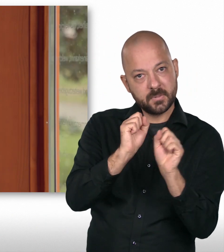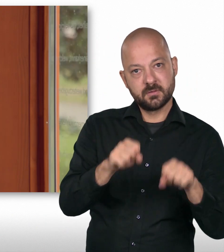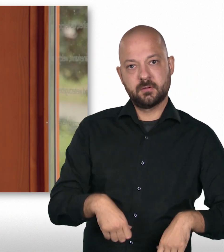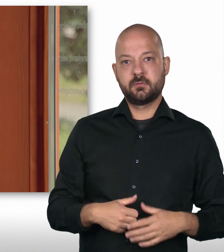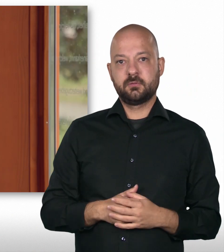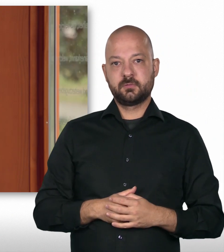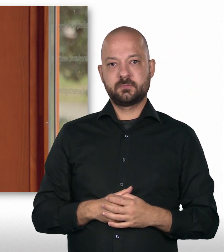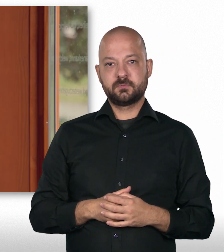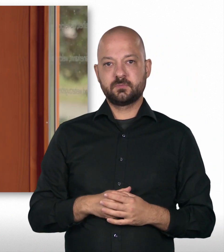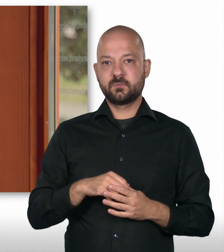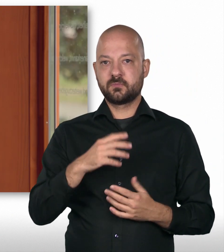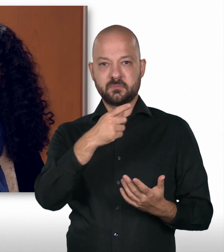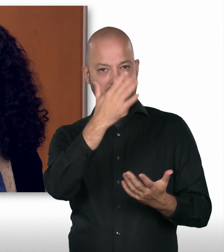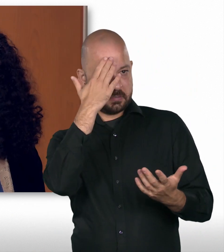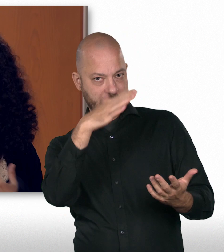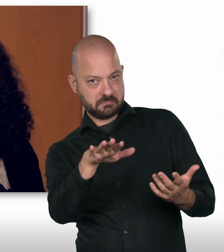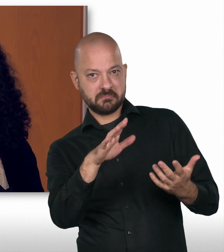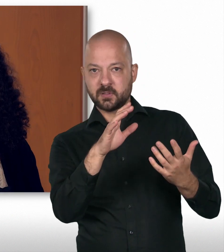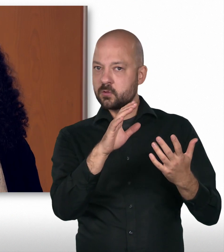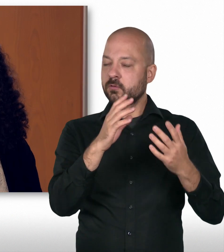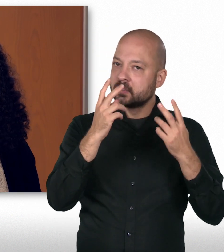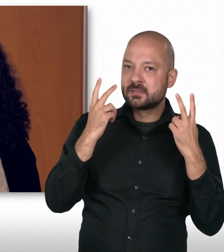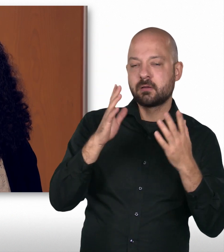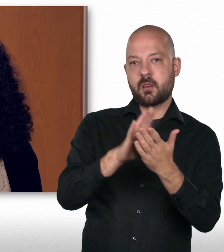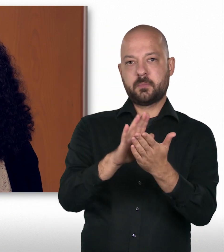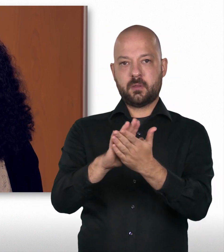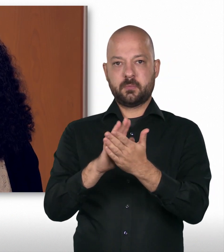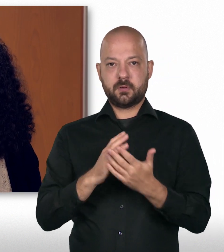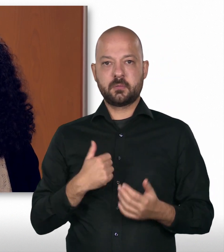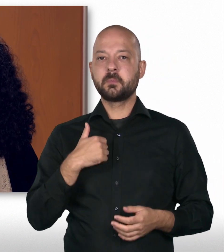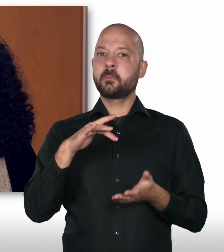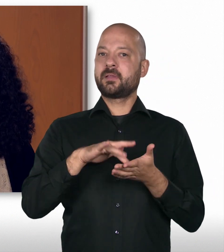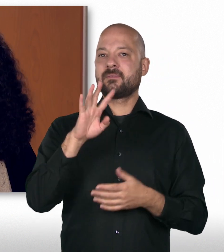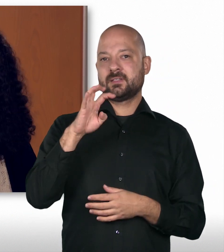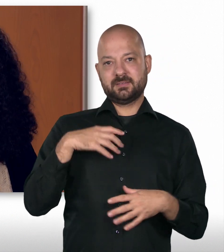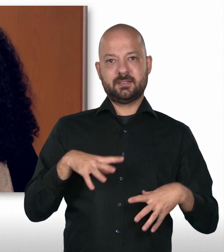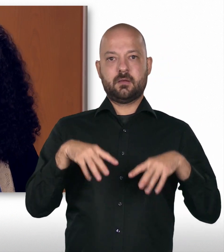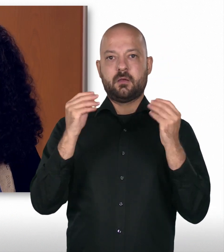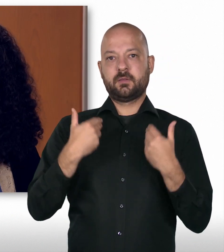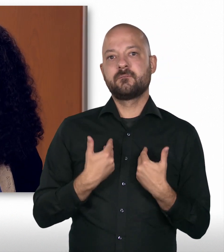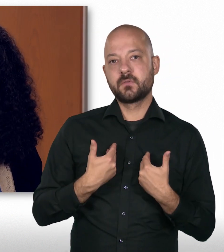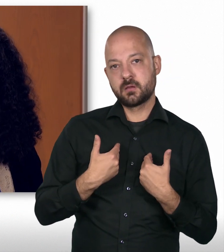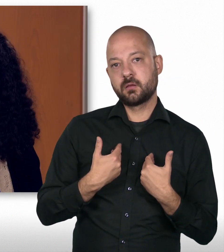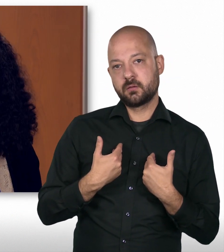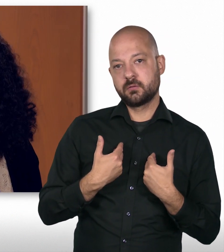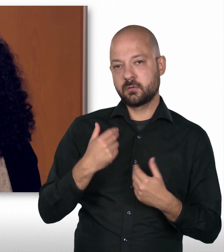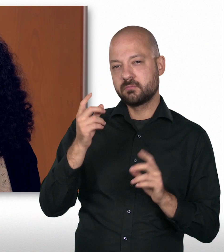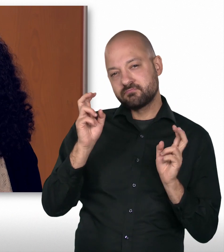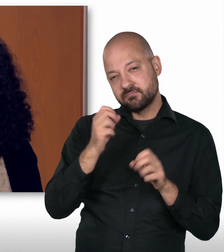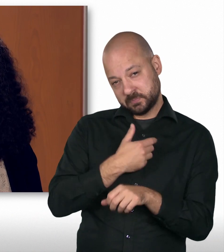kennt, sich zurechtzufinden. Also ich habe ja mit Mitte 40 angefangen. Das ist ja schon ziemlich spät. Ich habe mich ursprünglich mit